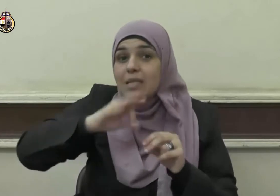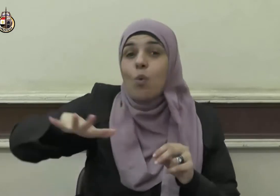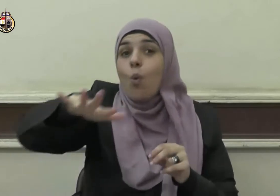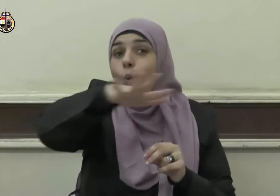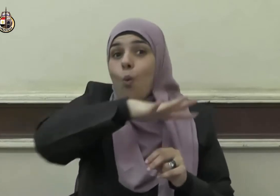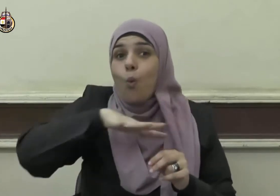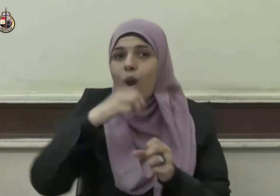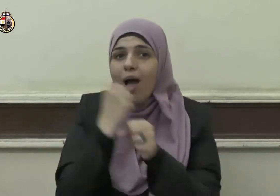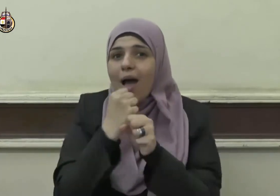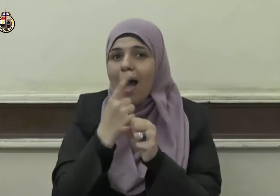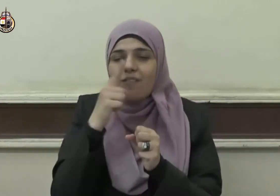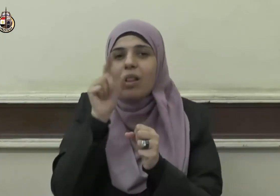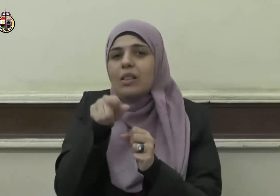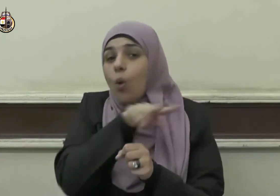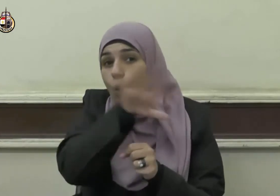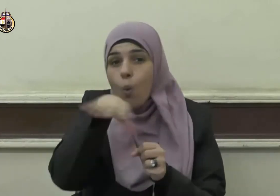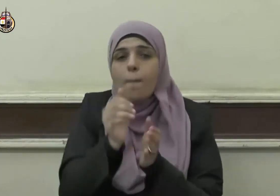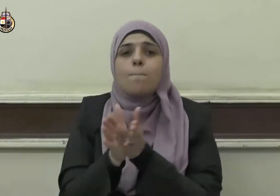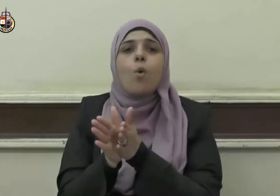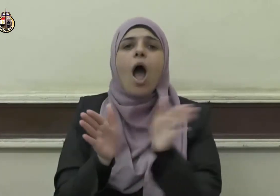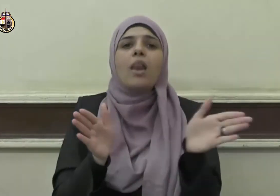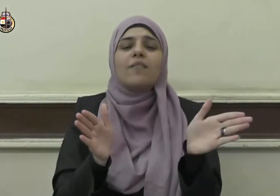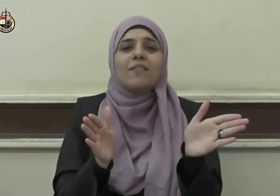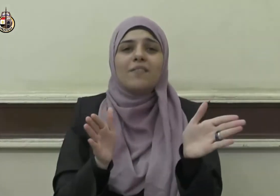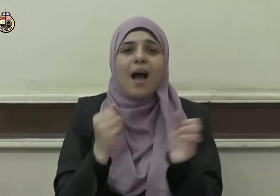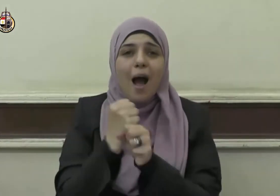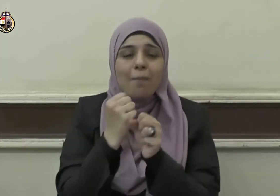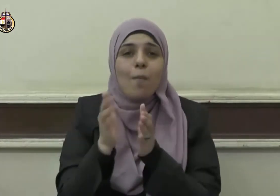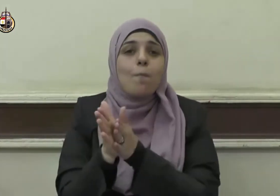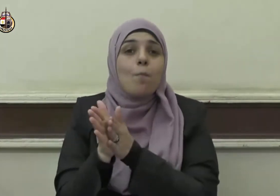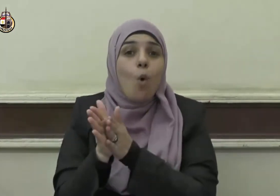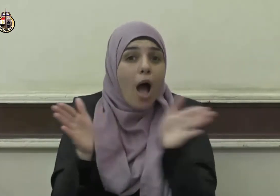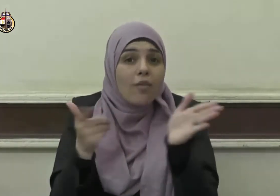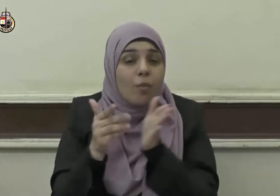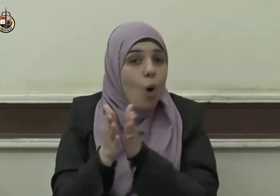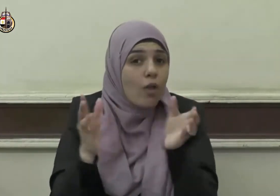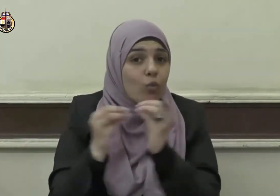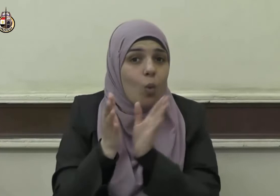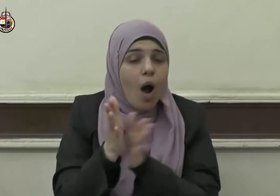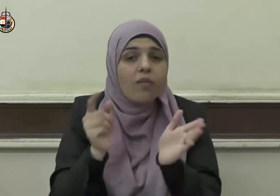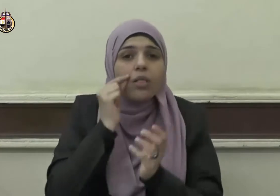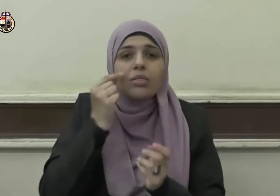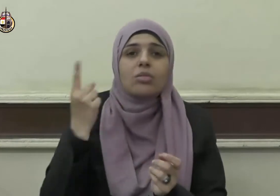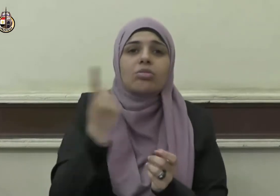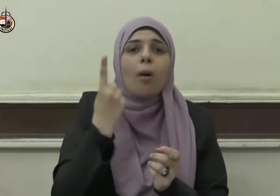مخالف مخالف لطبيعة الصيام